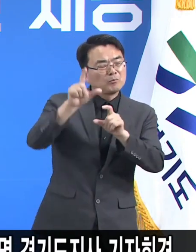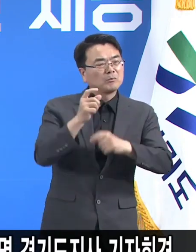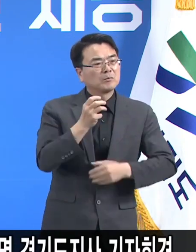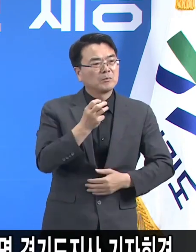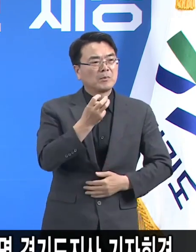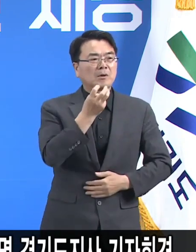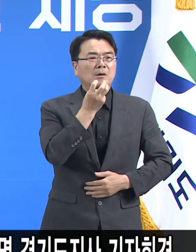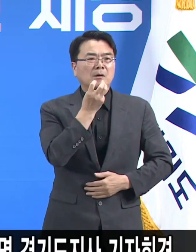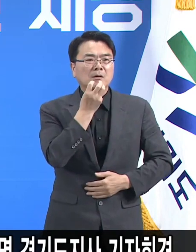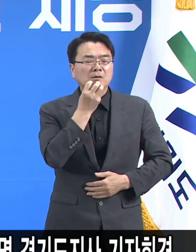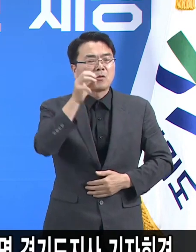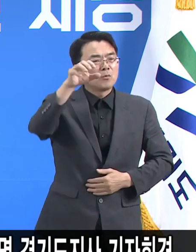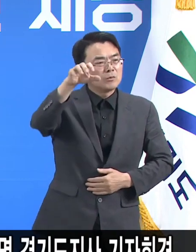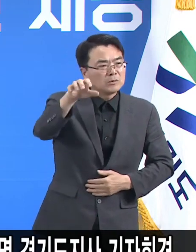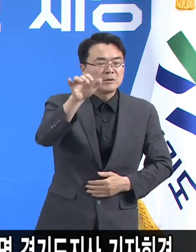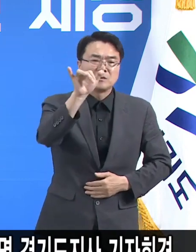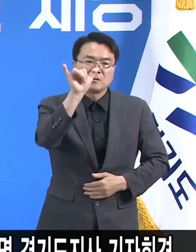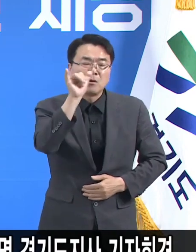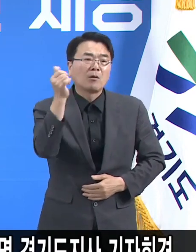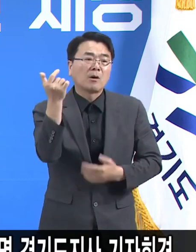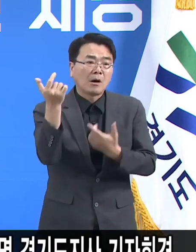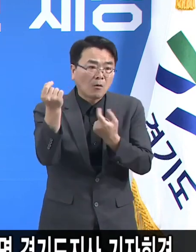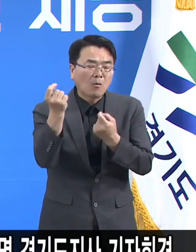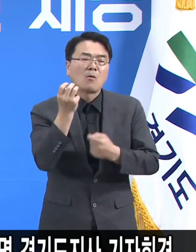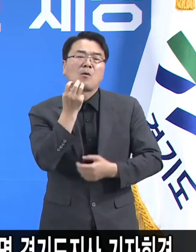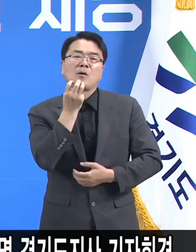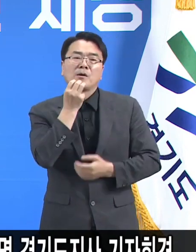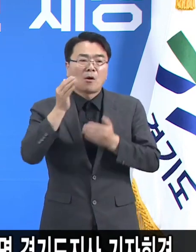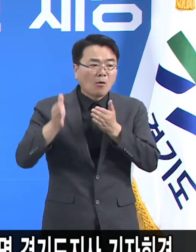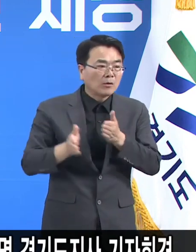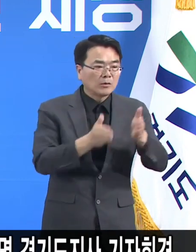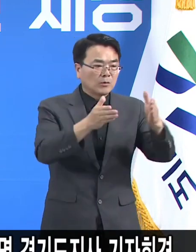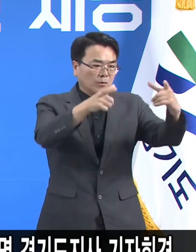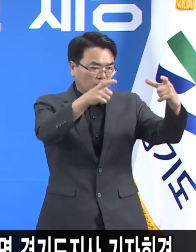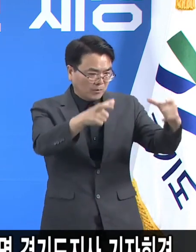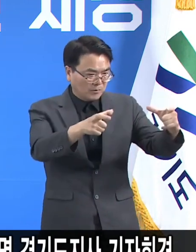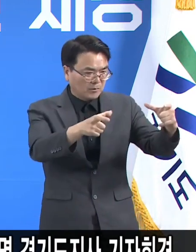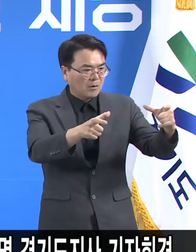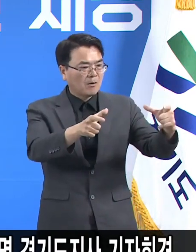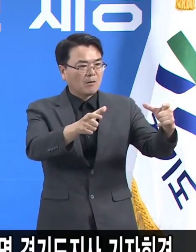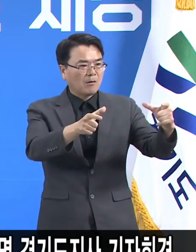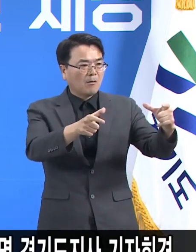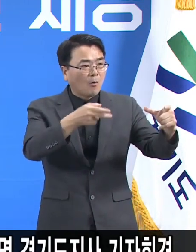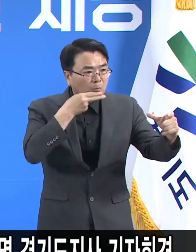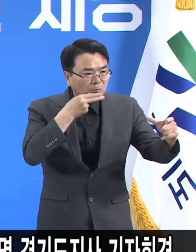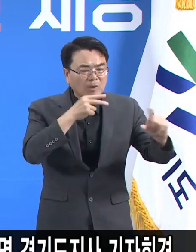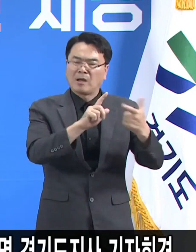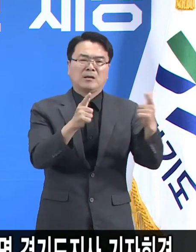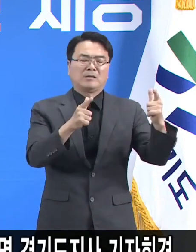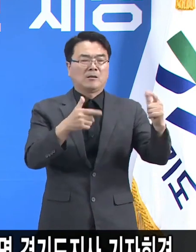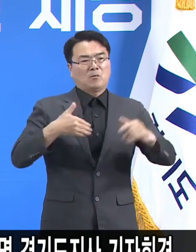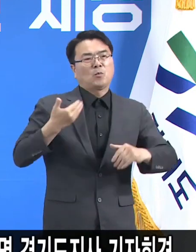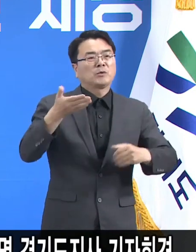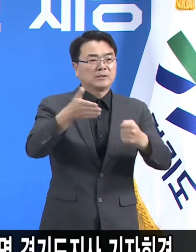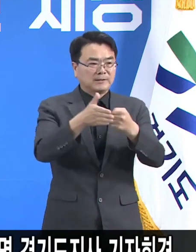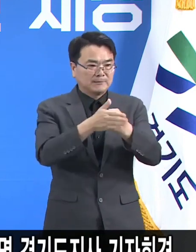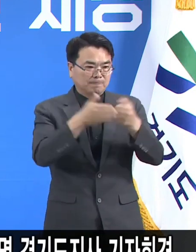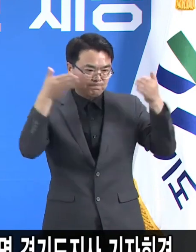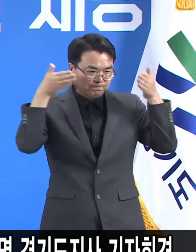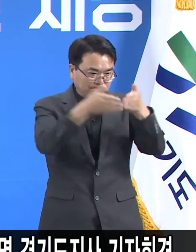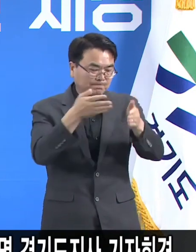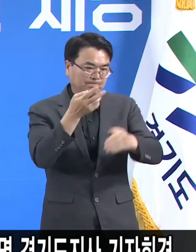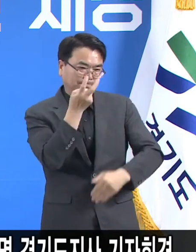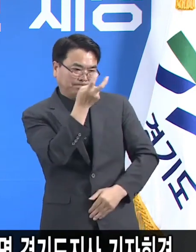보도가 되고 있긴 한데 우리 경기도에도 없다는 보장은 없어서 그런 부분을 집중단속할